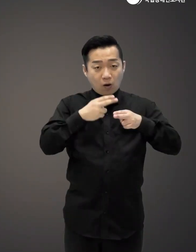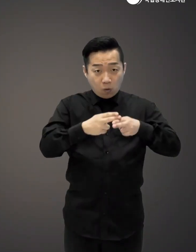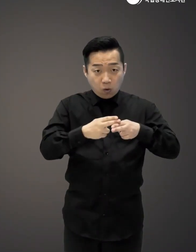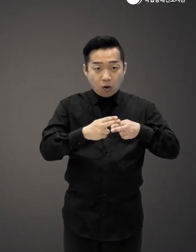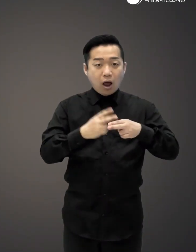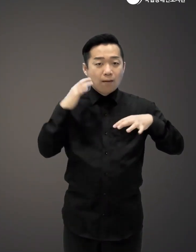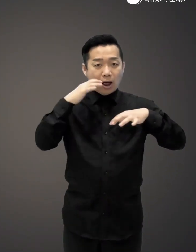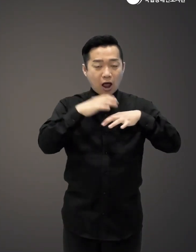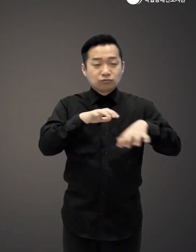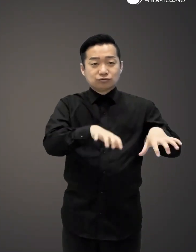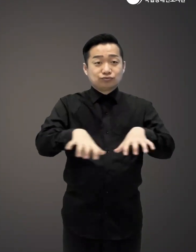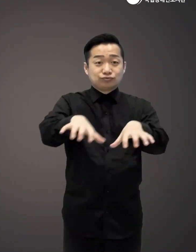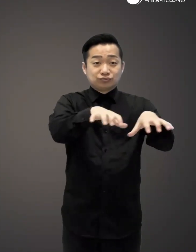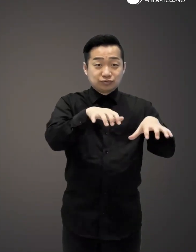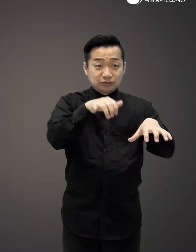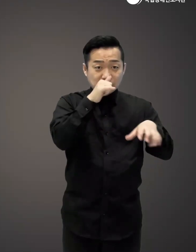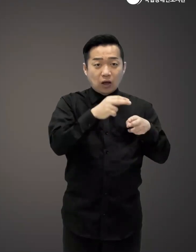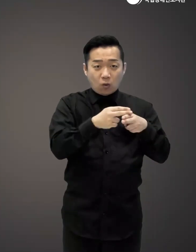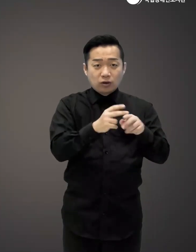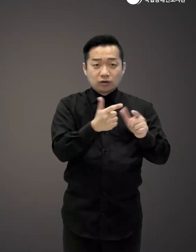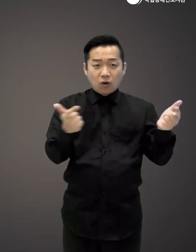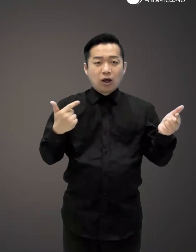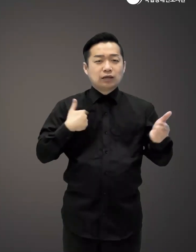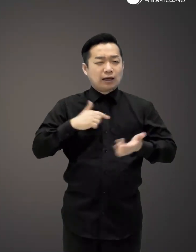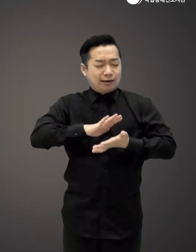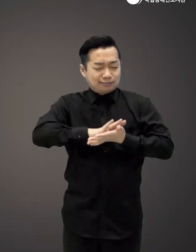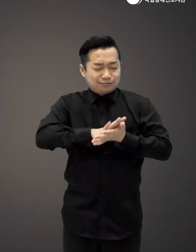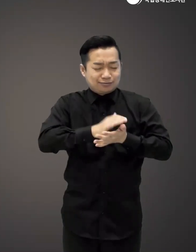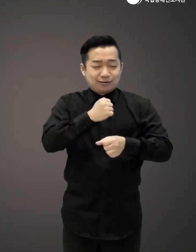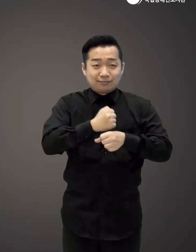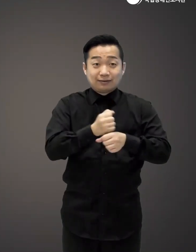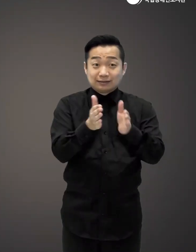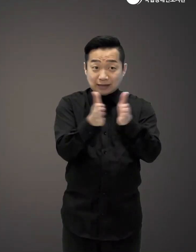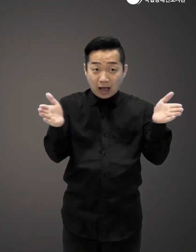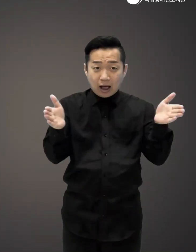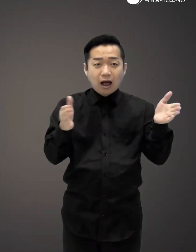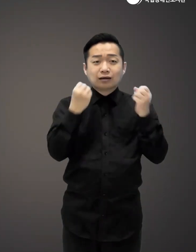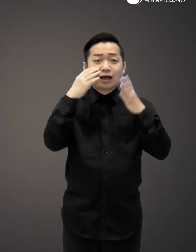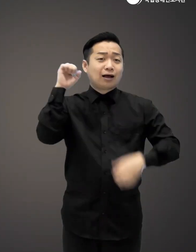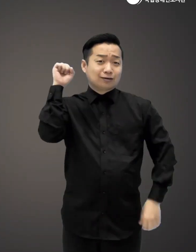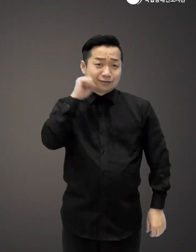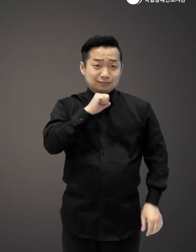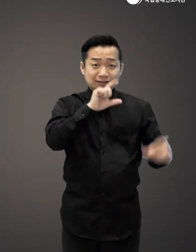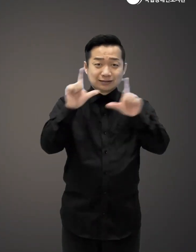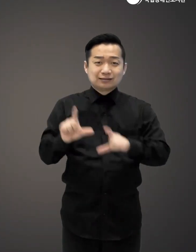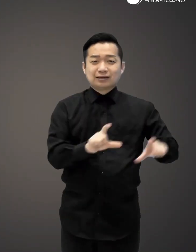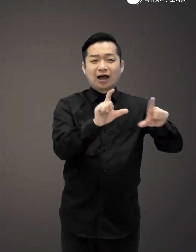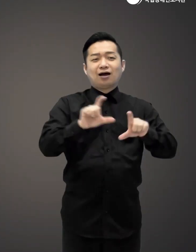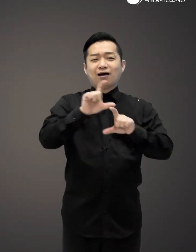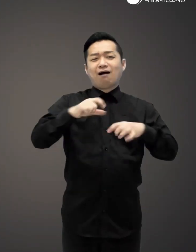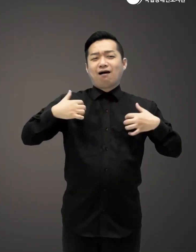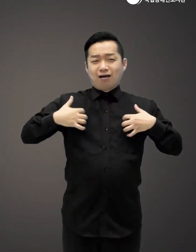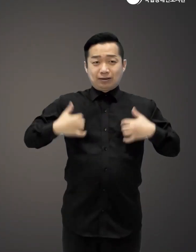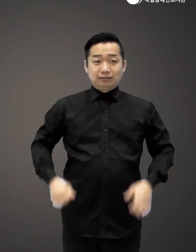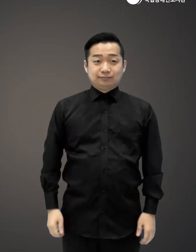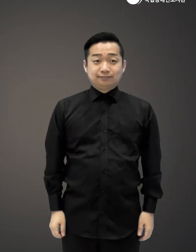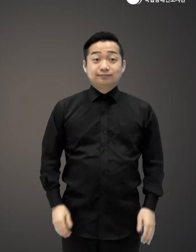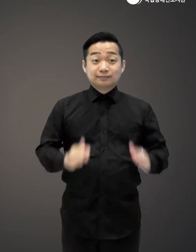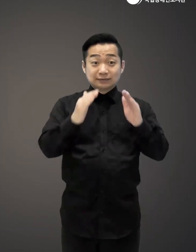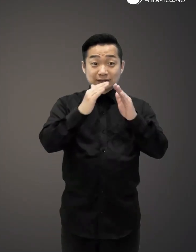곱저리도 담그고 다양한 요리도 직접 해 먹기 시작했습니다 새로운 취미가 생기니 삶이 더욱 즐거워졌고